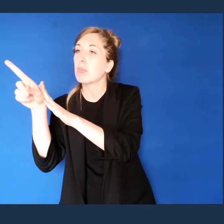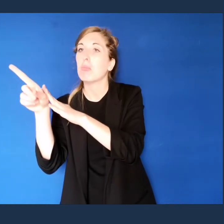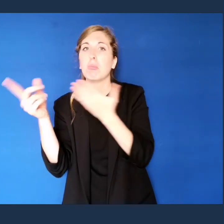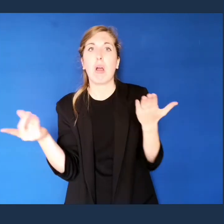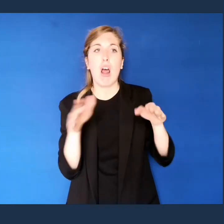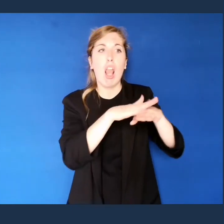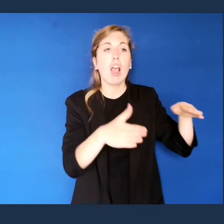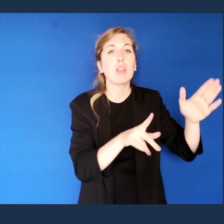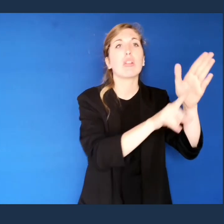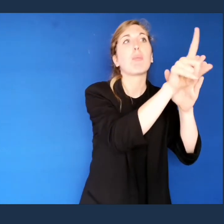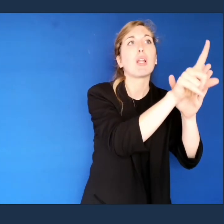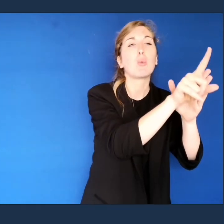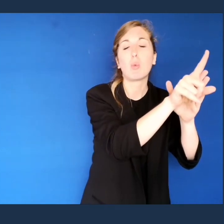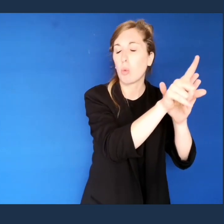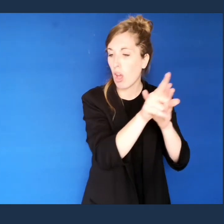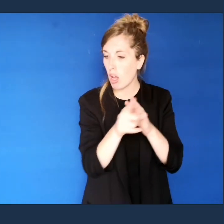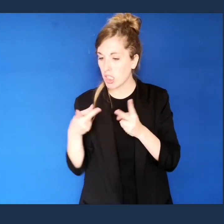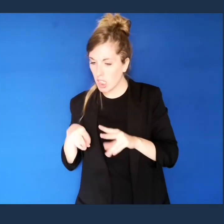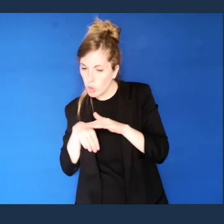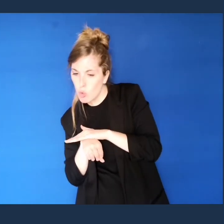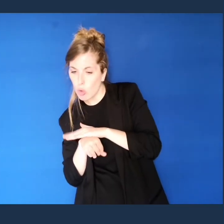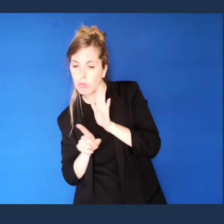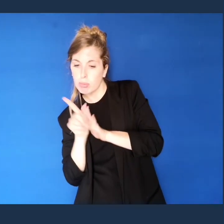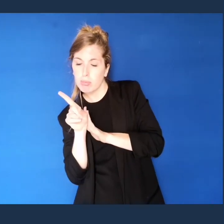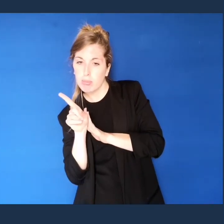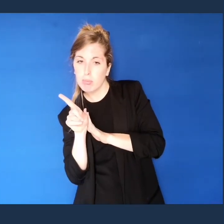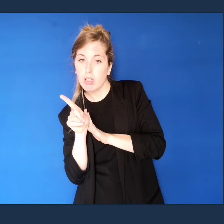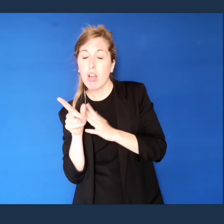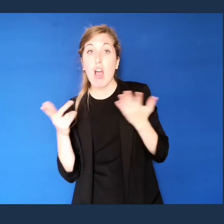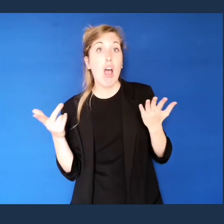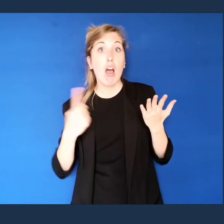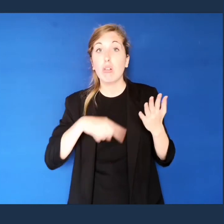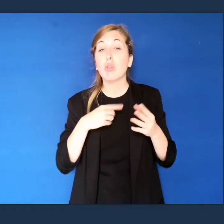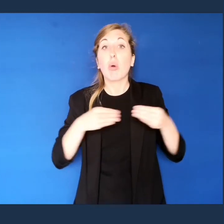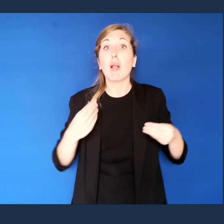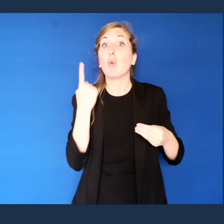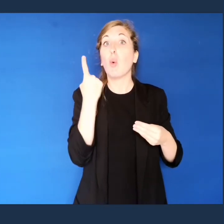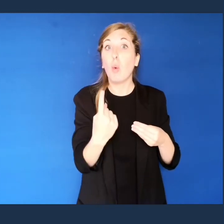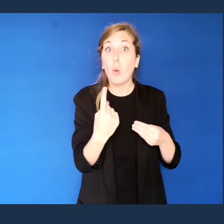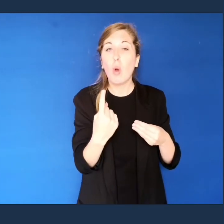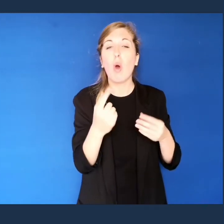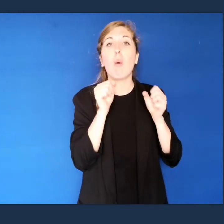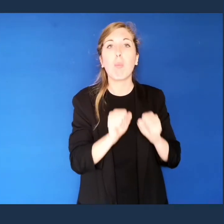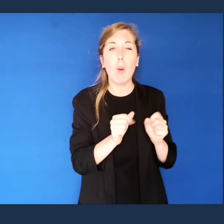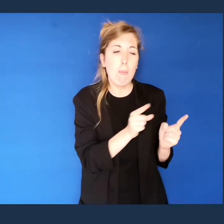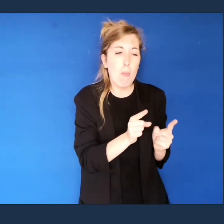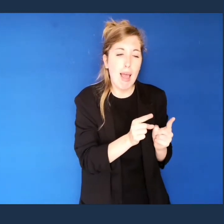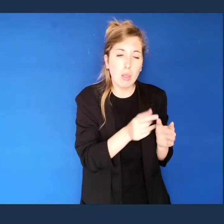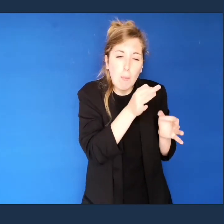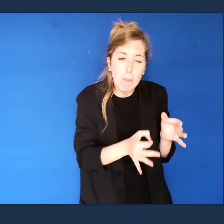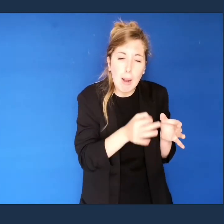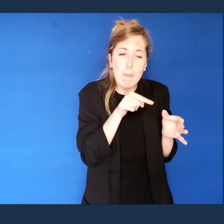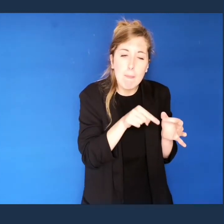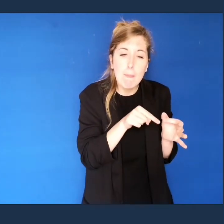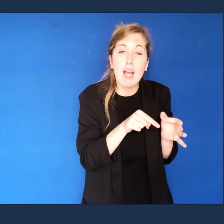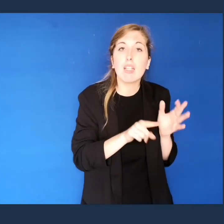da quella sopra il letto o sotto la sedia. In questo caso noi possiamo fare solo una misura di temperatura in un certo istante